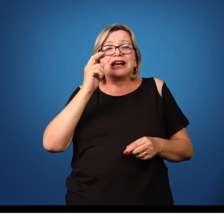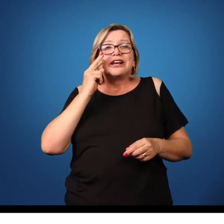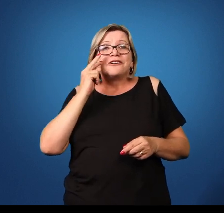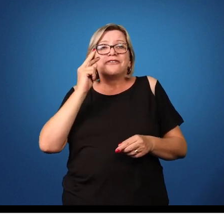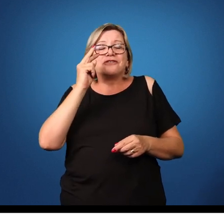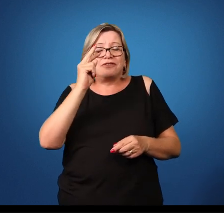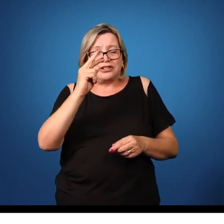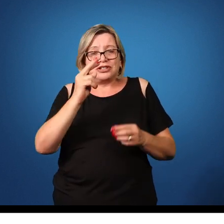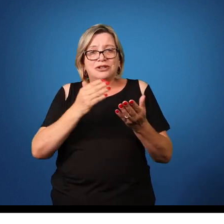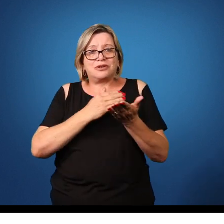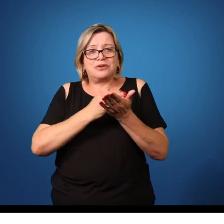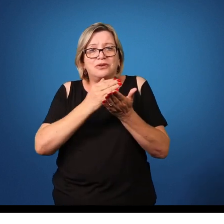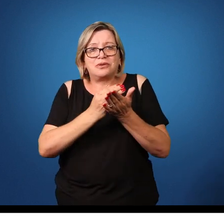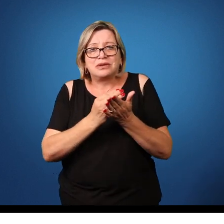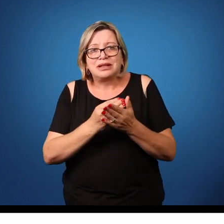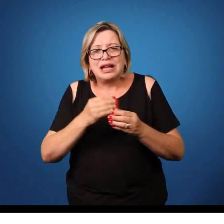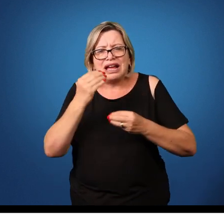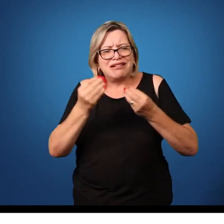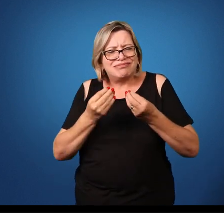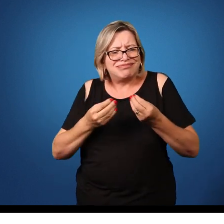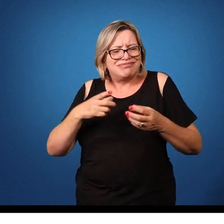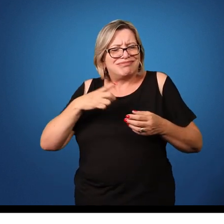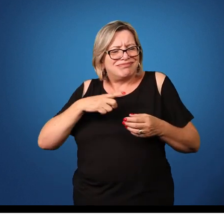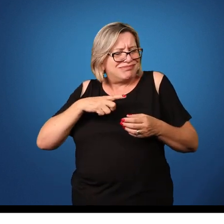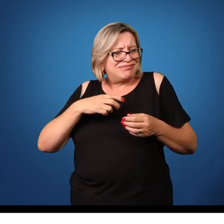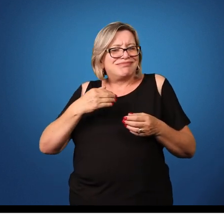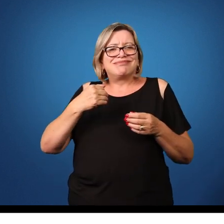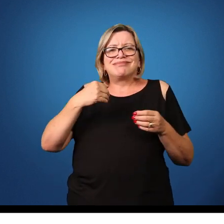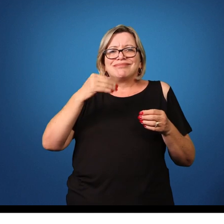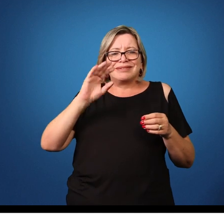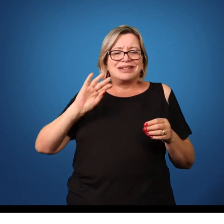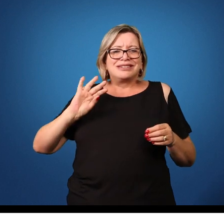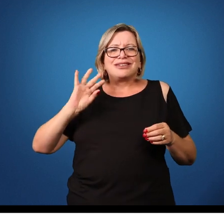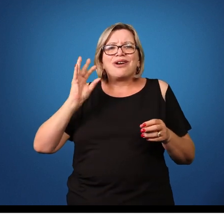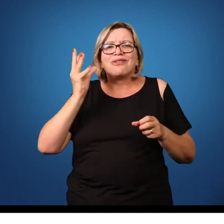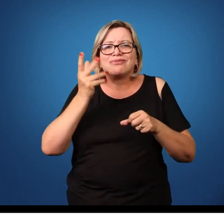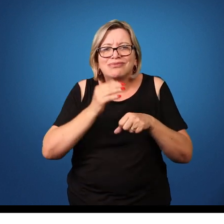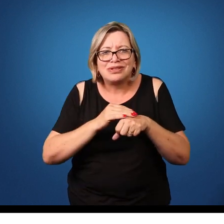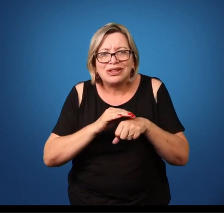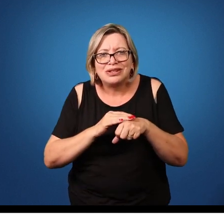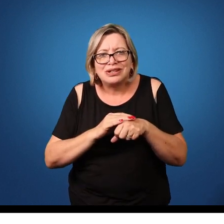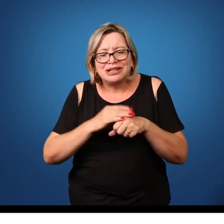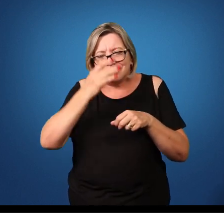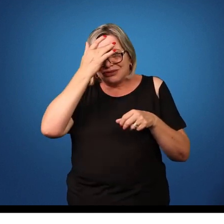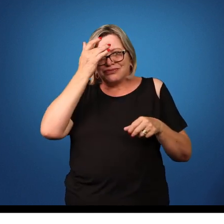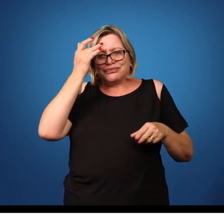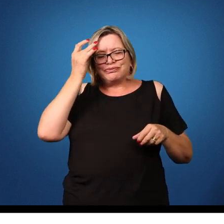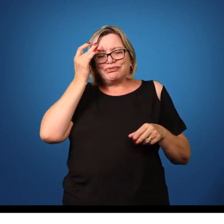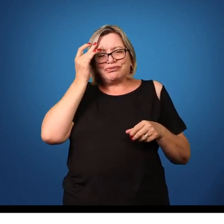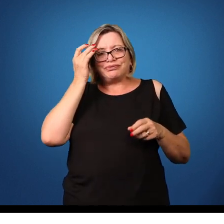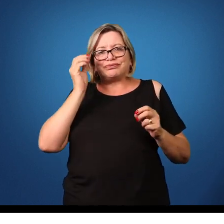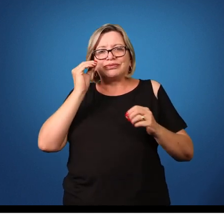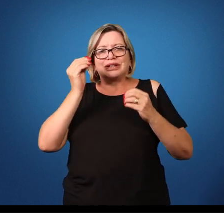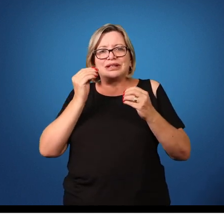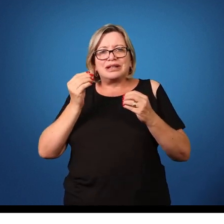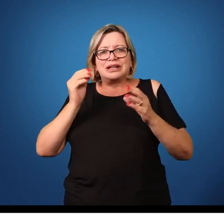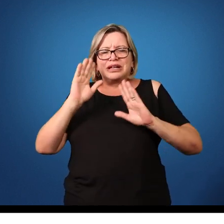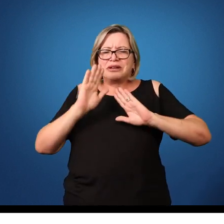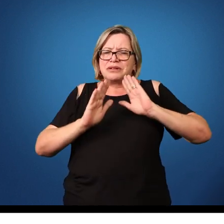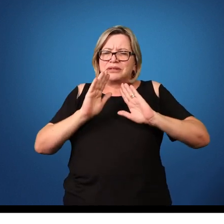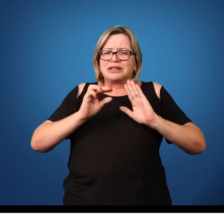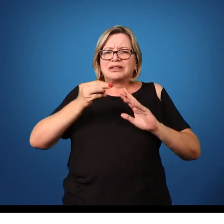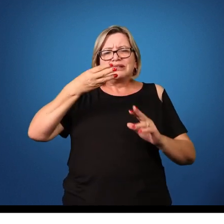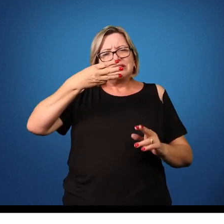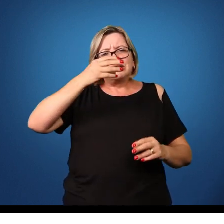O Ascaris lumbricoides é o verme mais relatado causador de doenças em seres humanos. Aproximadamente cerca